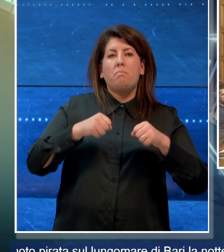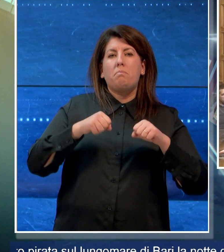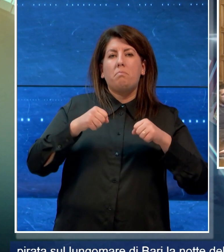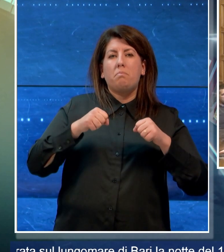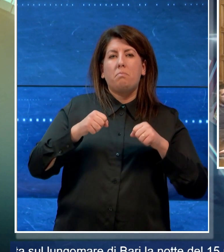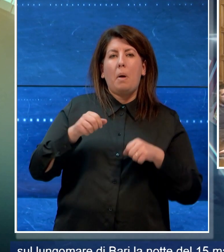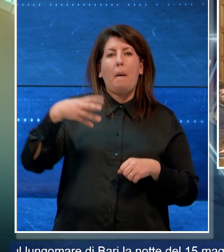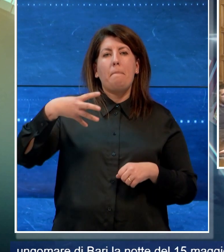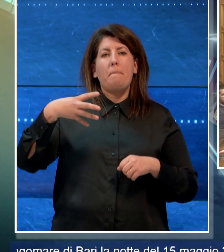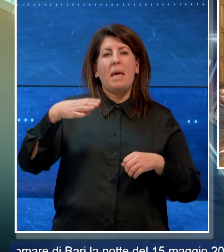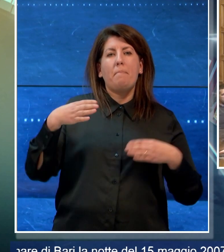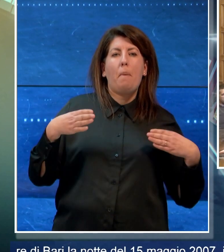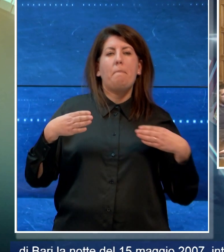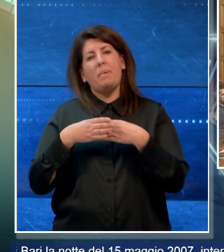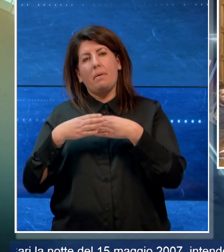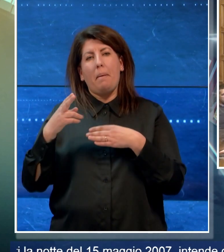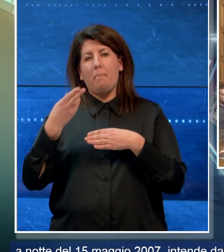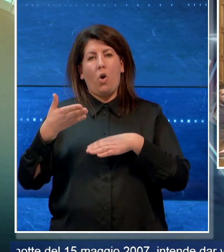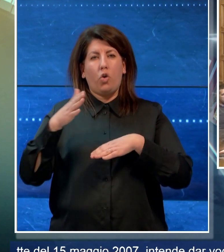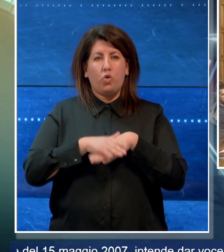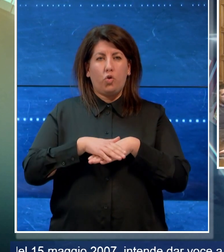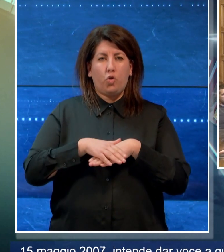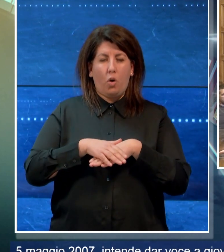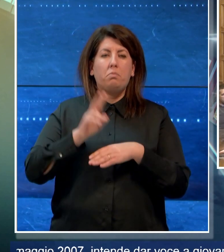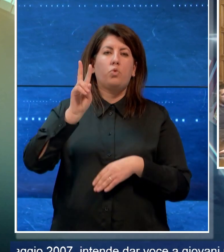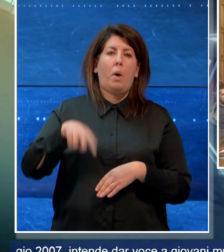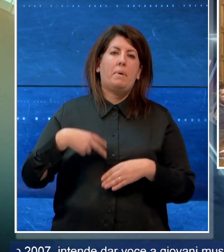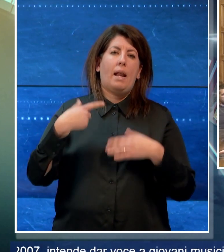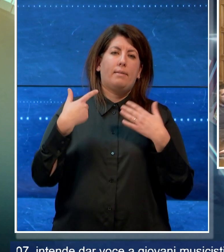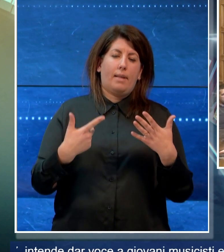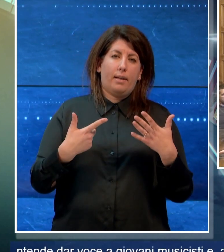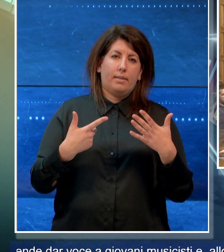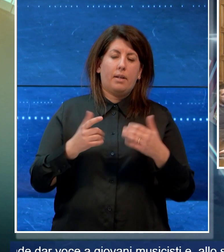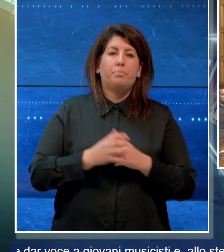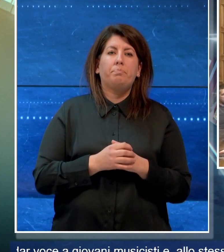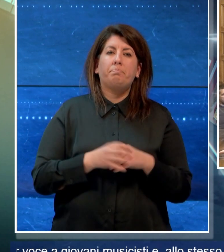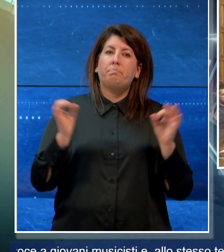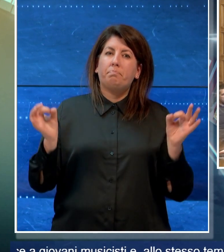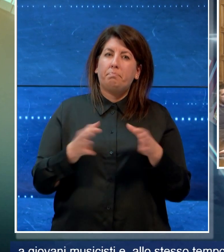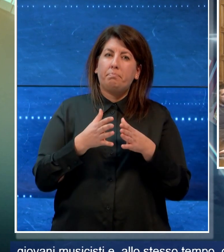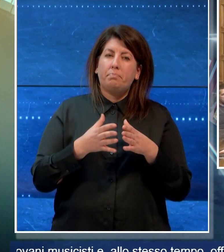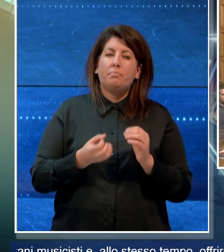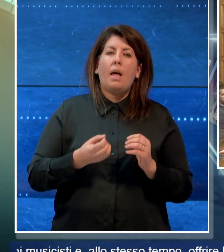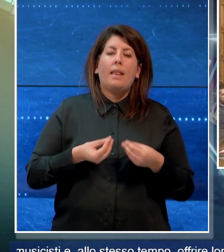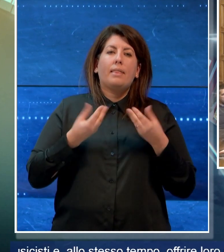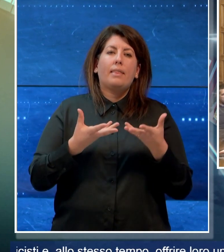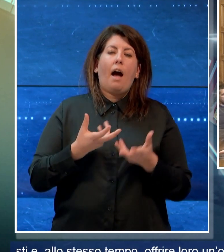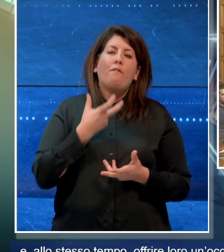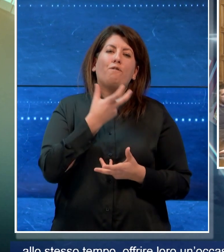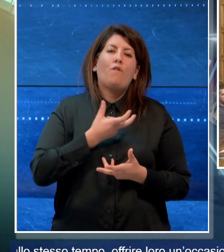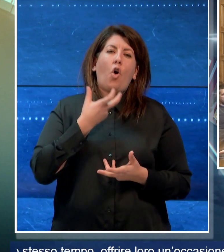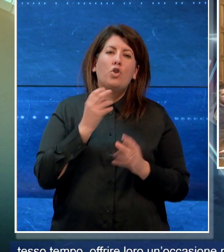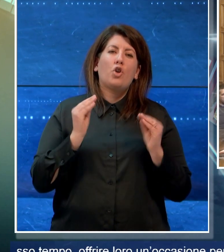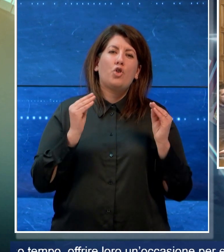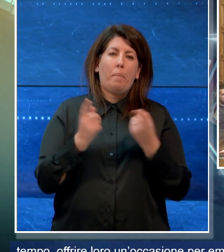notte del 15 maggio 2007, intende dar voce a giovani musicisti e allo stesso tempo